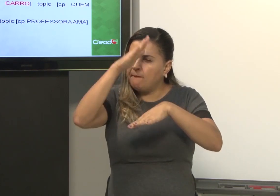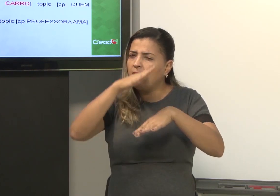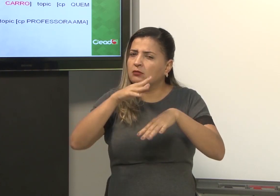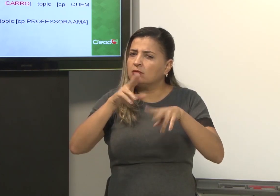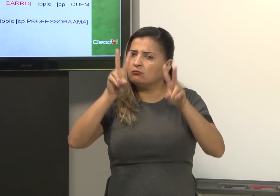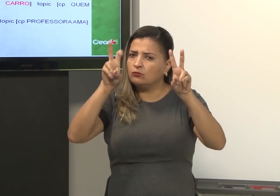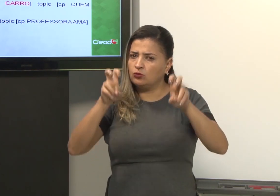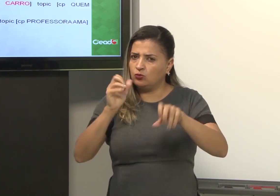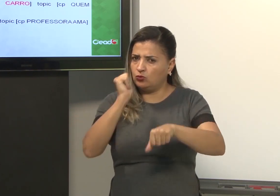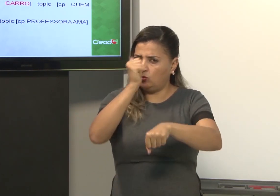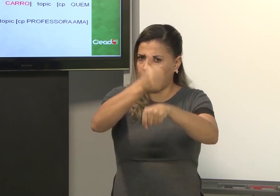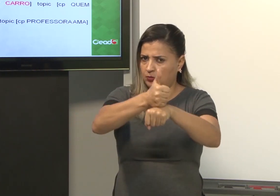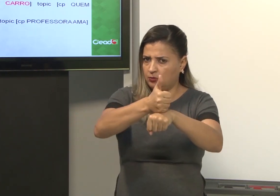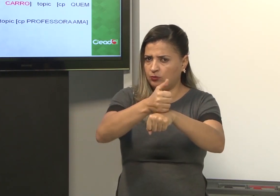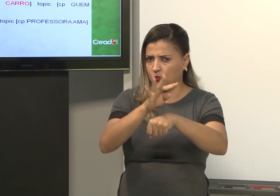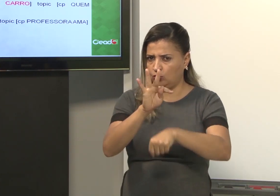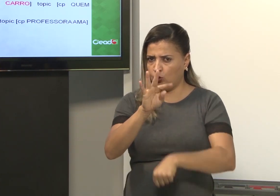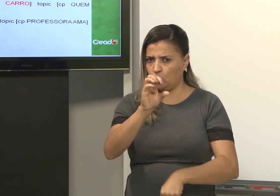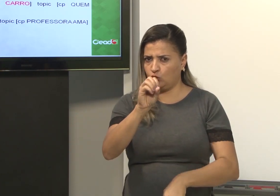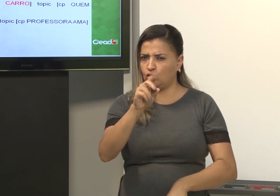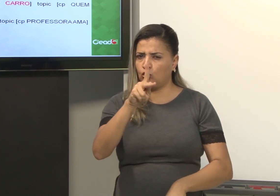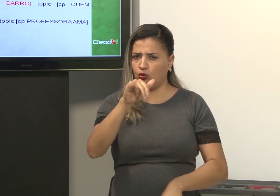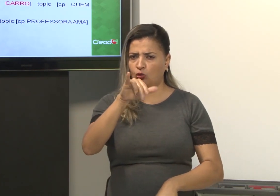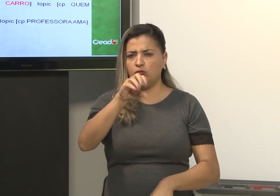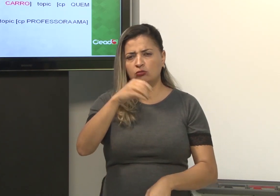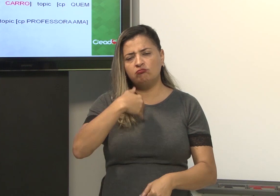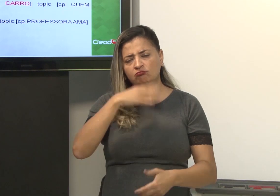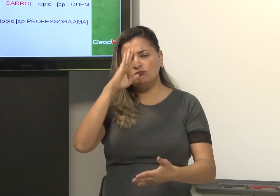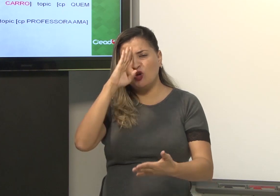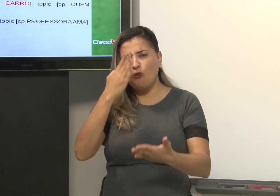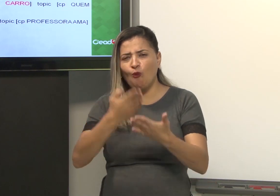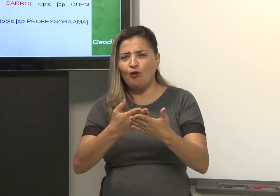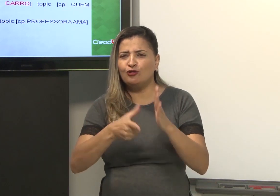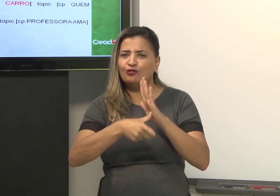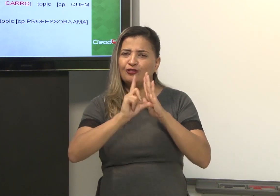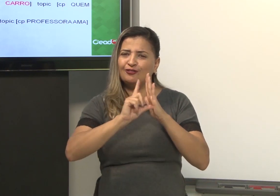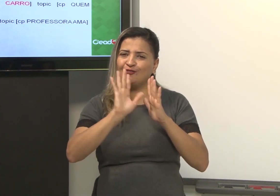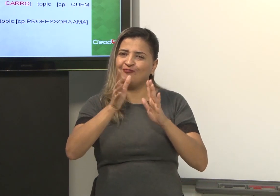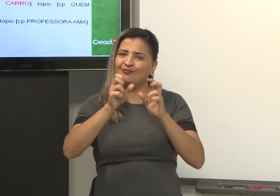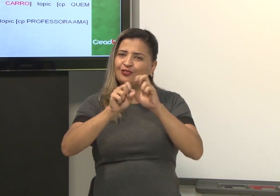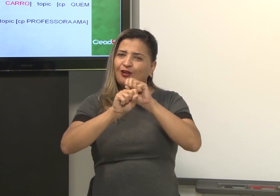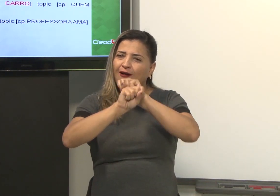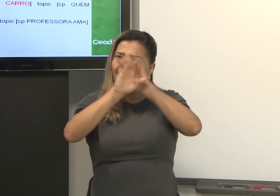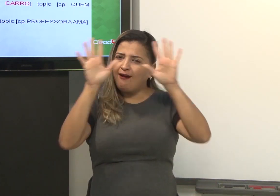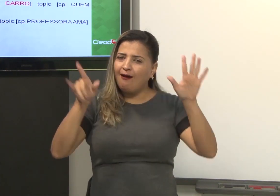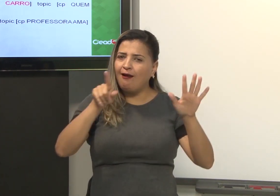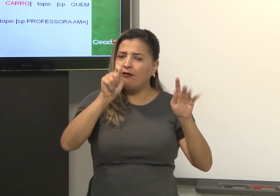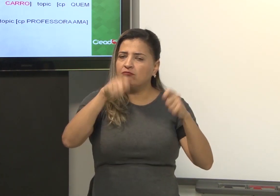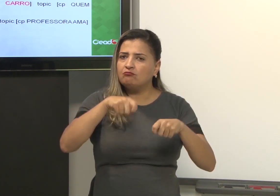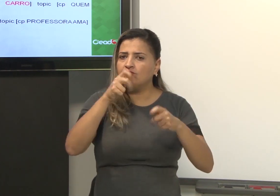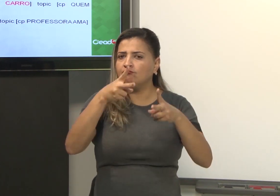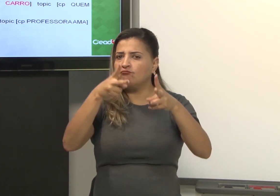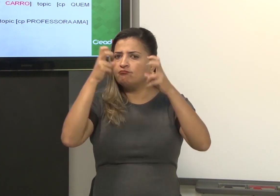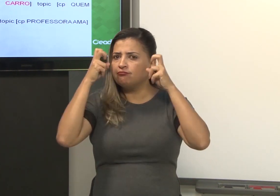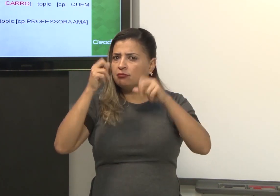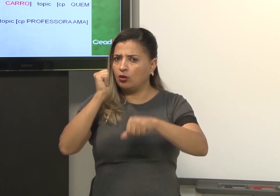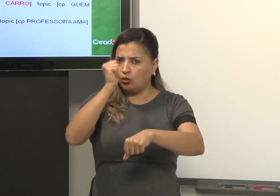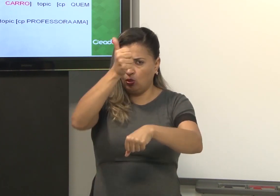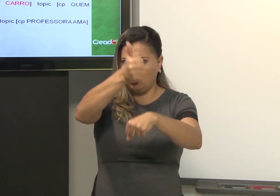sobre o tema dos tópicos. que eu já tinha iniciado antes, para ficar mais claro, para que vocês percebam